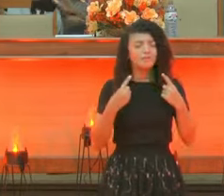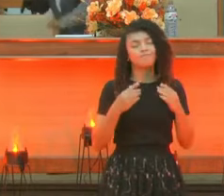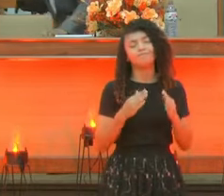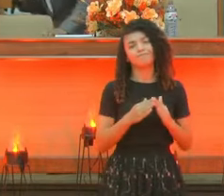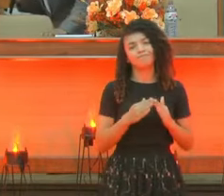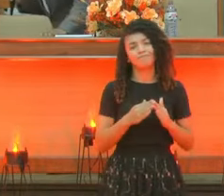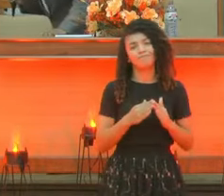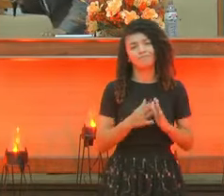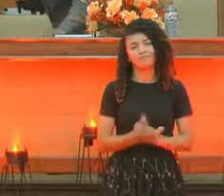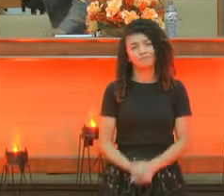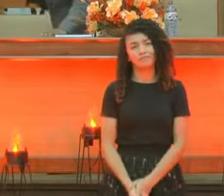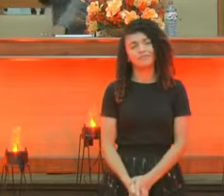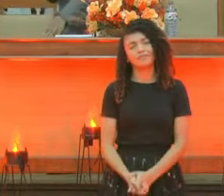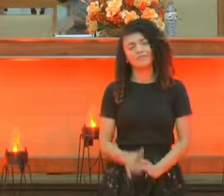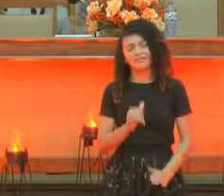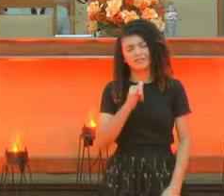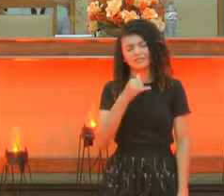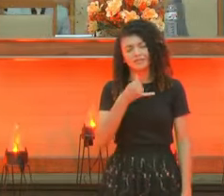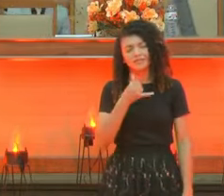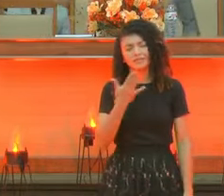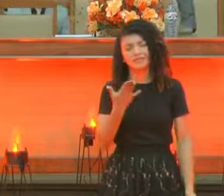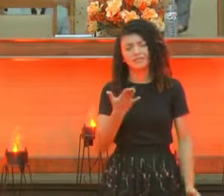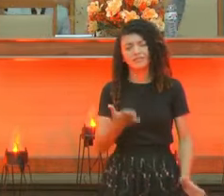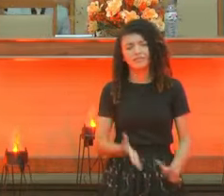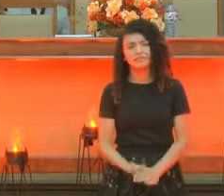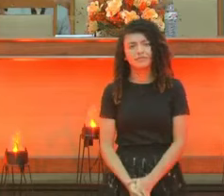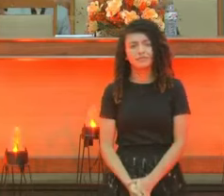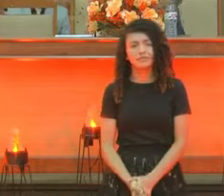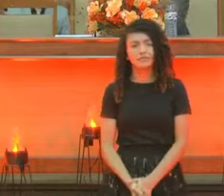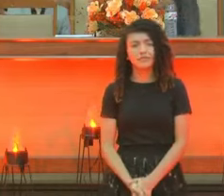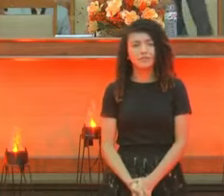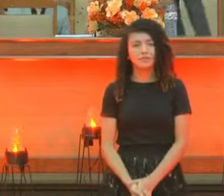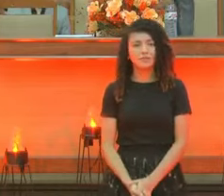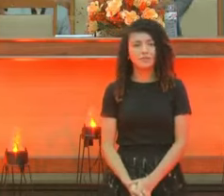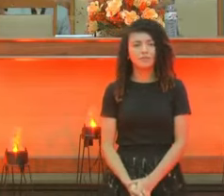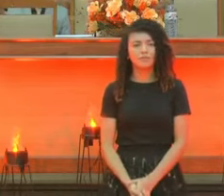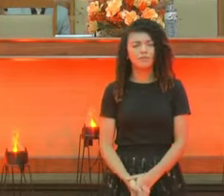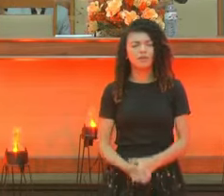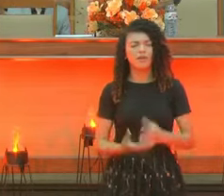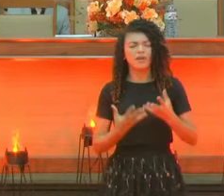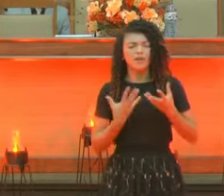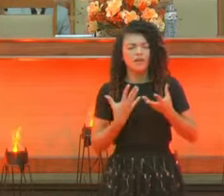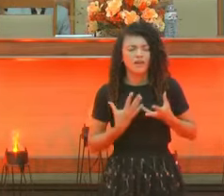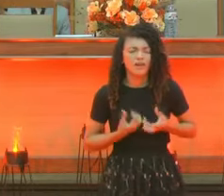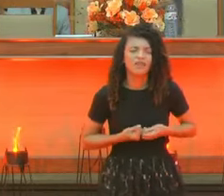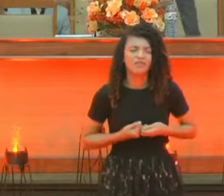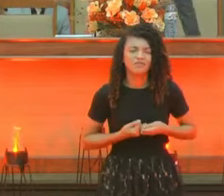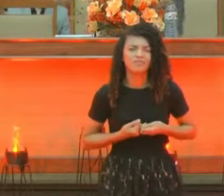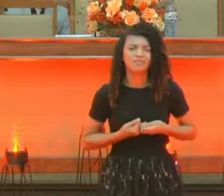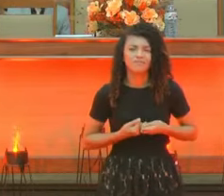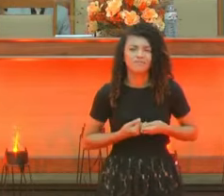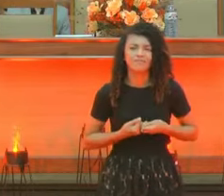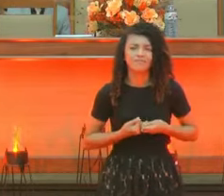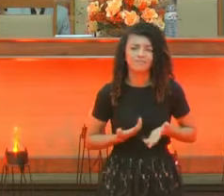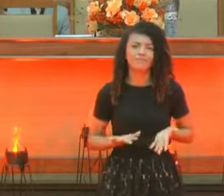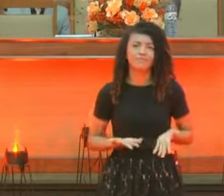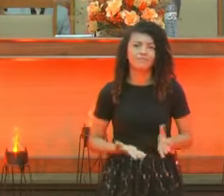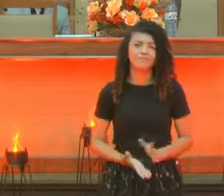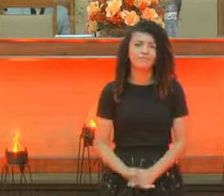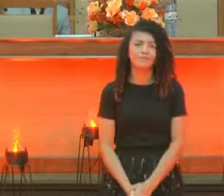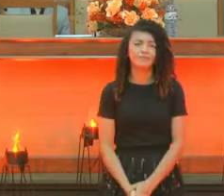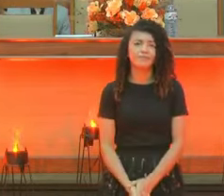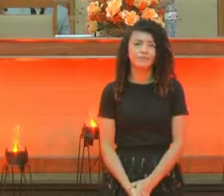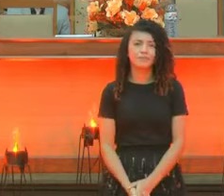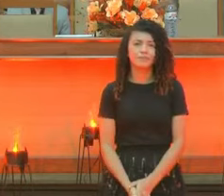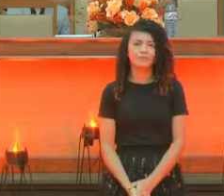Abatido. Eita, irmão. Tem hora que o peso vem. Tem hora que a gente fica abatidinho. É ou não é? É,